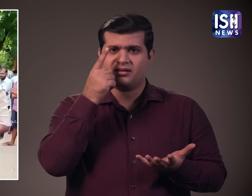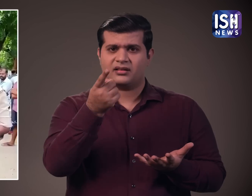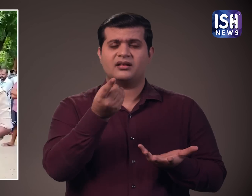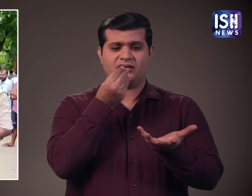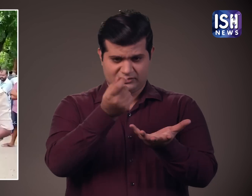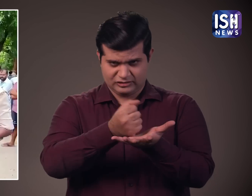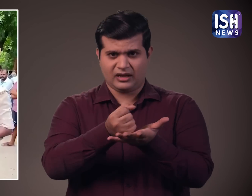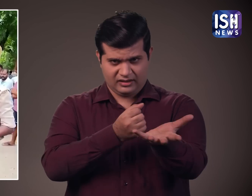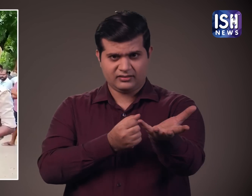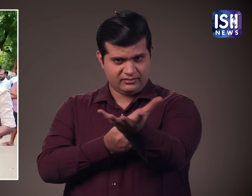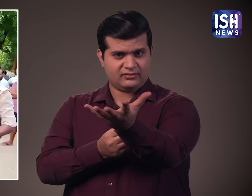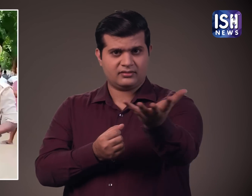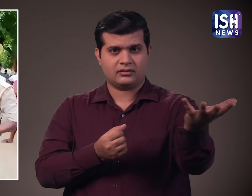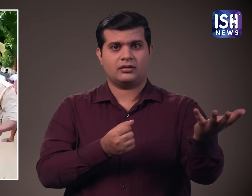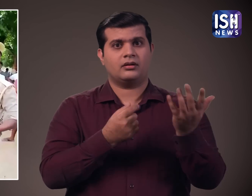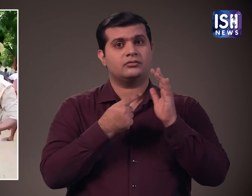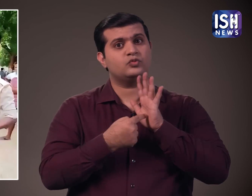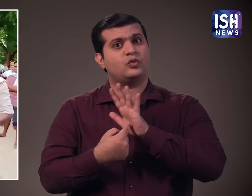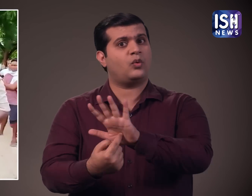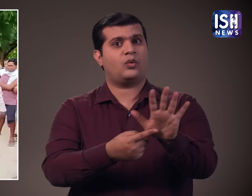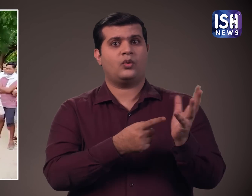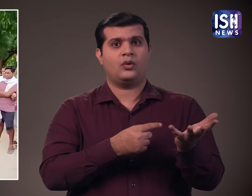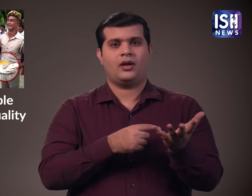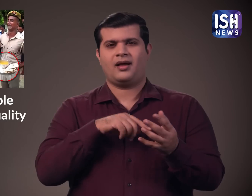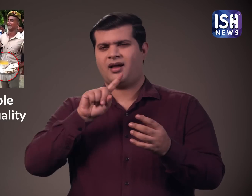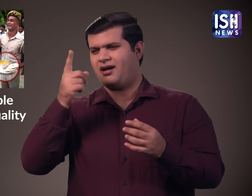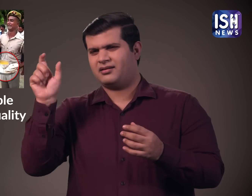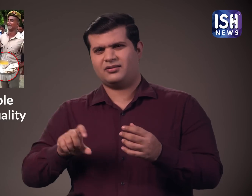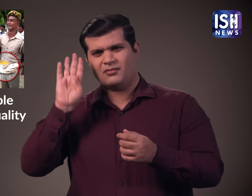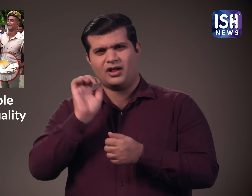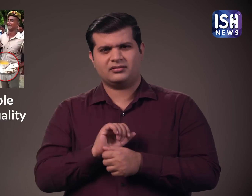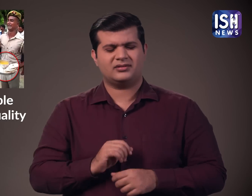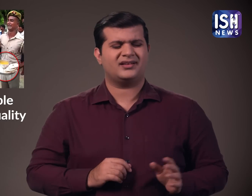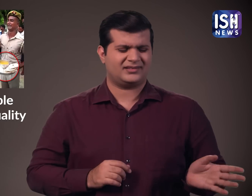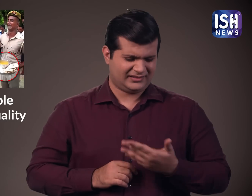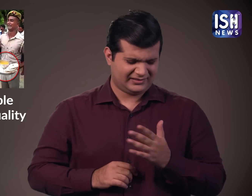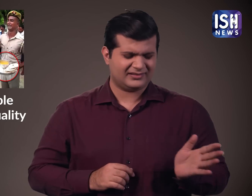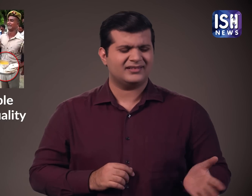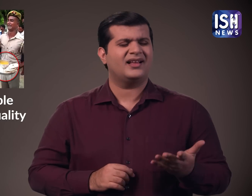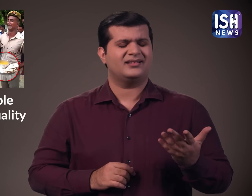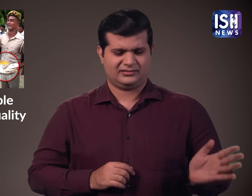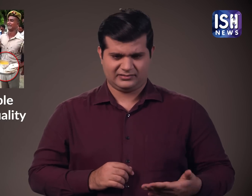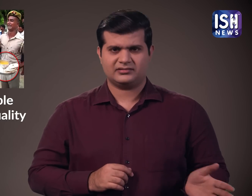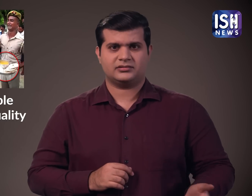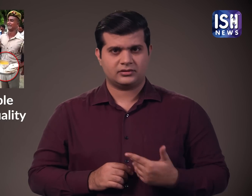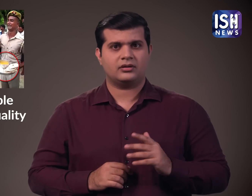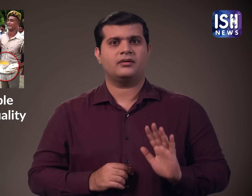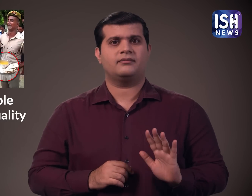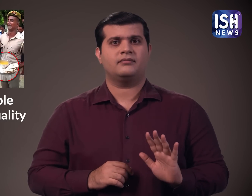उसने दूसरों को खाने के लिए खाना भी दिखाया एक अग्या पुलिस कर्मी ने उसे समझाने और वापस लेना दे की कोशिश की